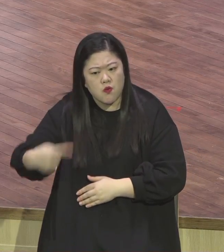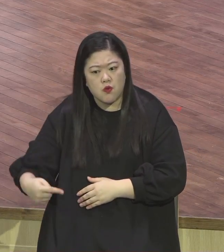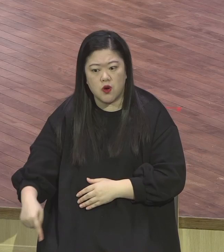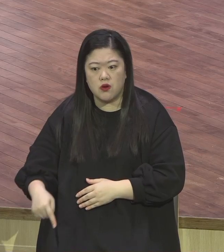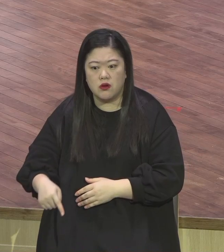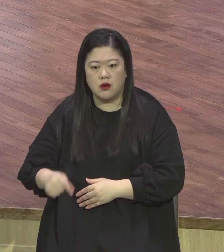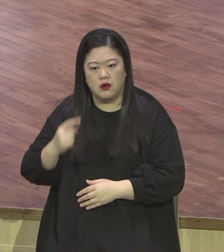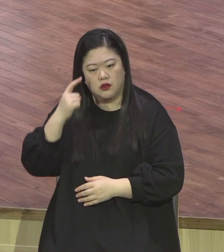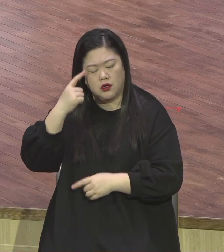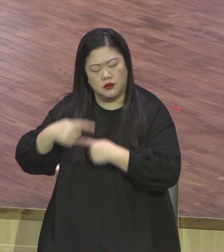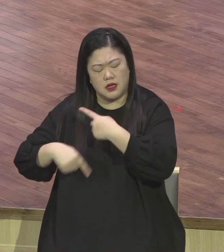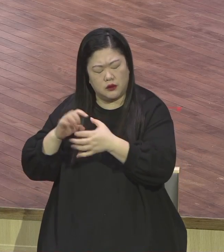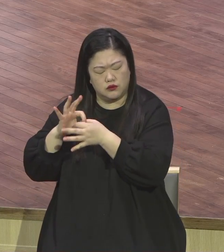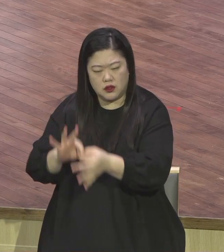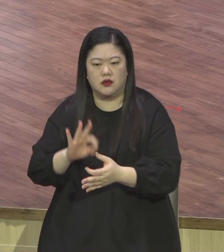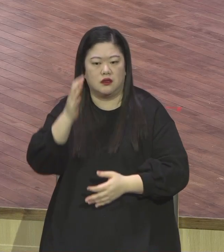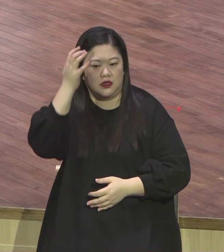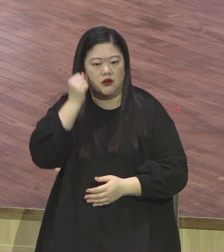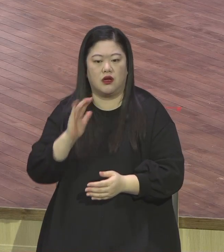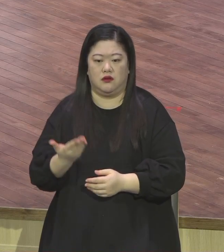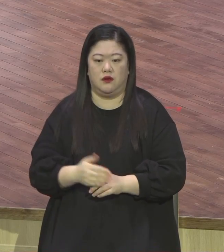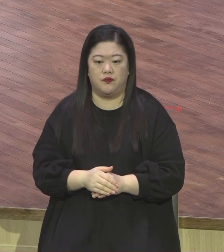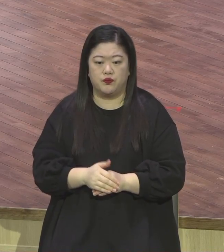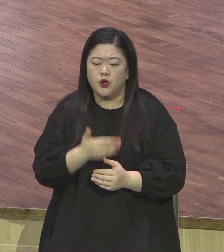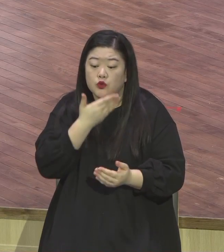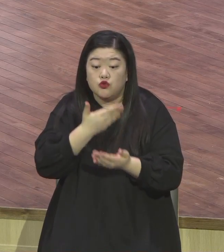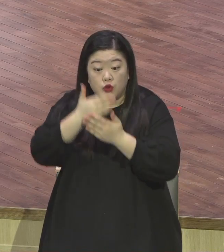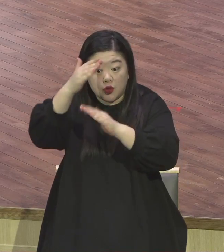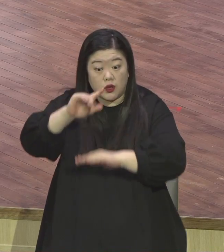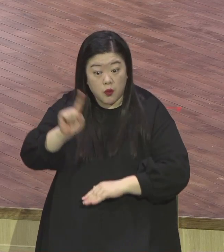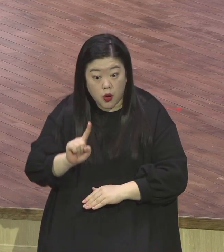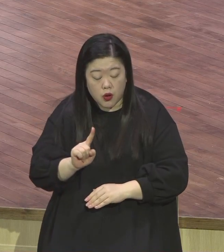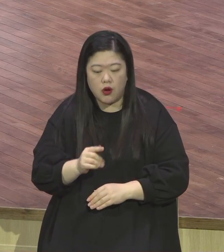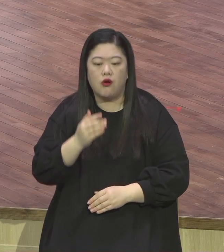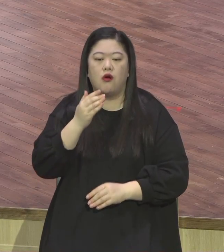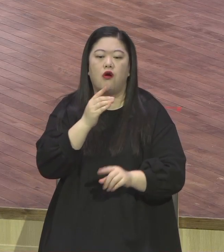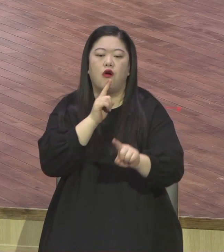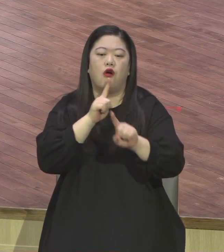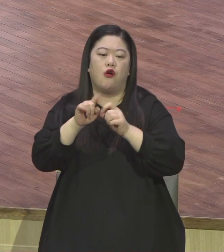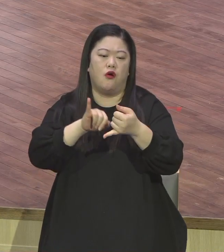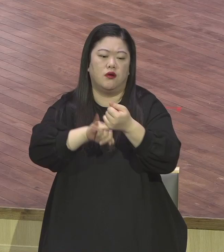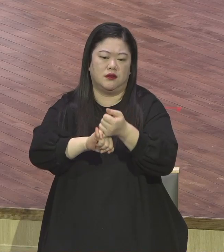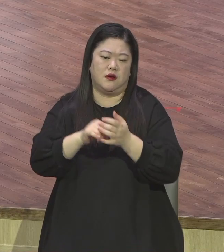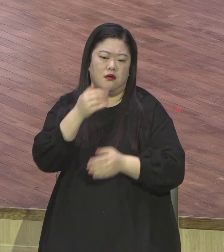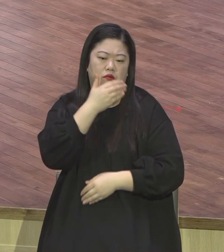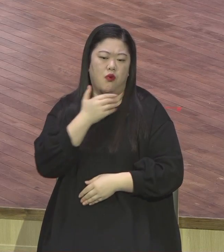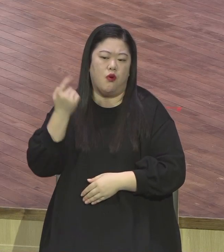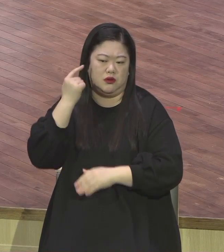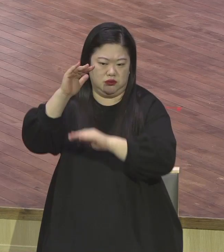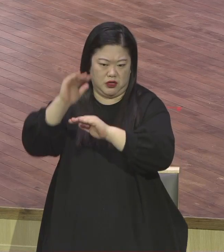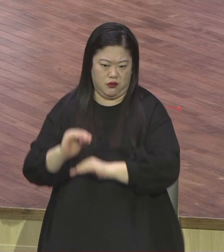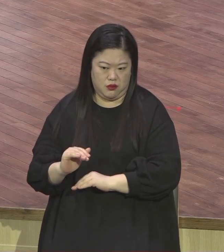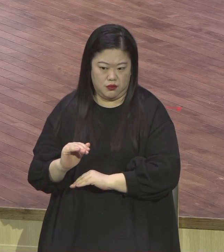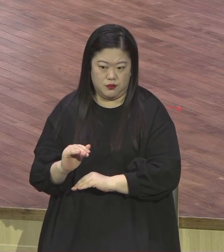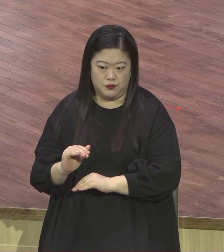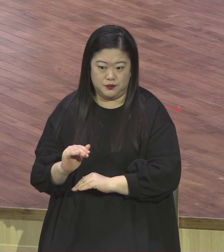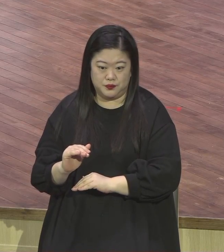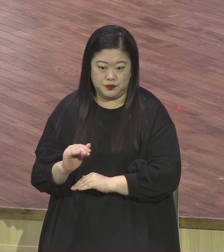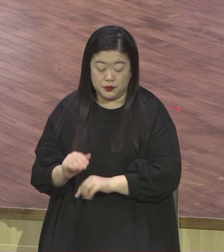본질이 뭐요? 정확한 은약입니다. 정확한 하나님 말씀 영계 모든 성도는 오늘 말씀을 통해서 영적 본질과